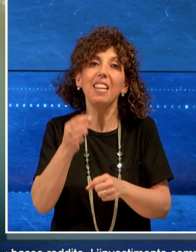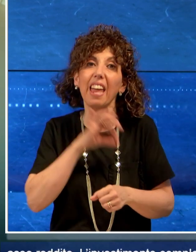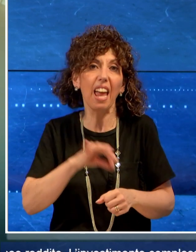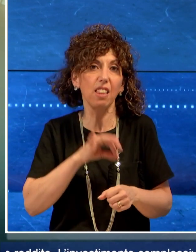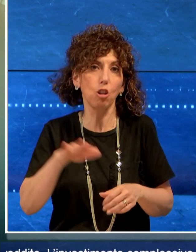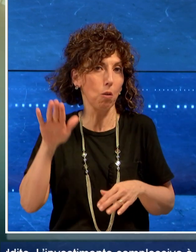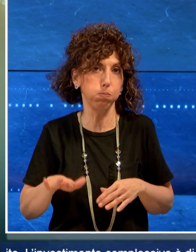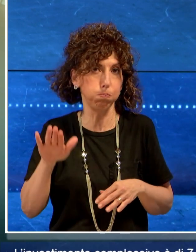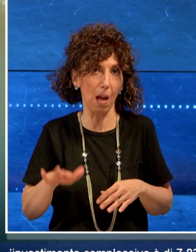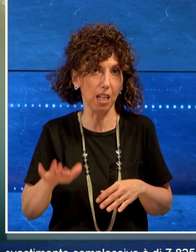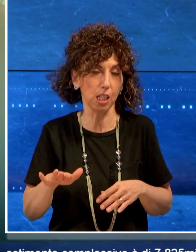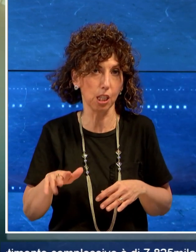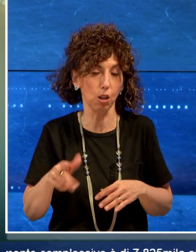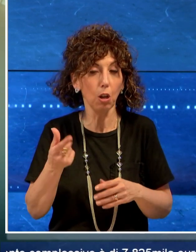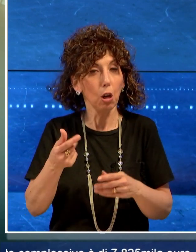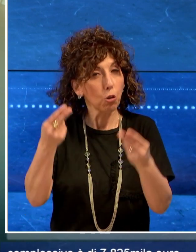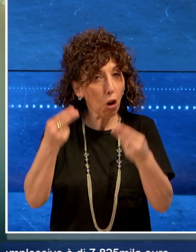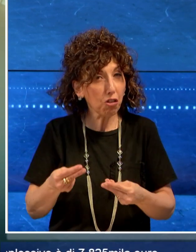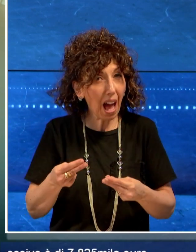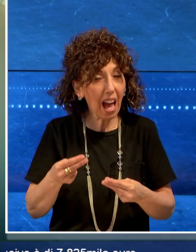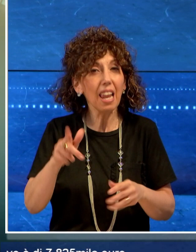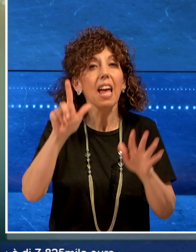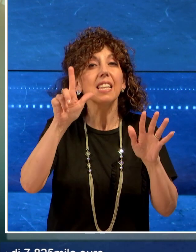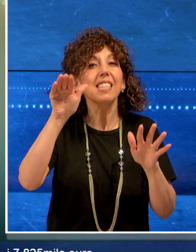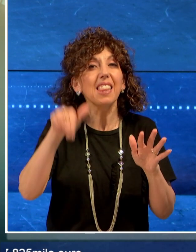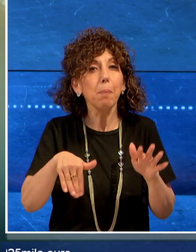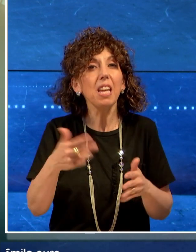reddito. L'investimento complessivo è 7